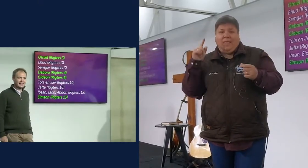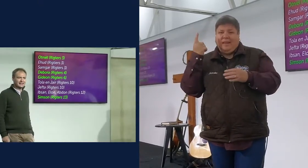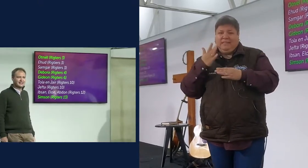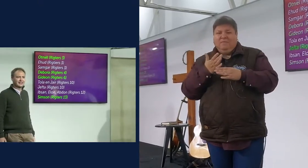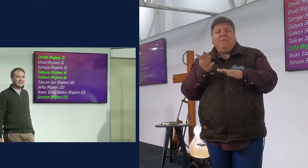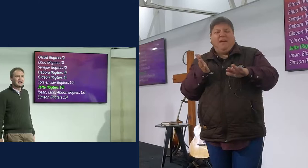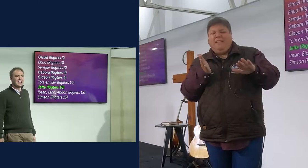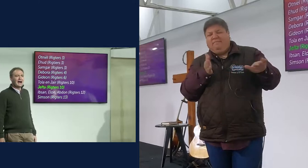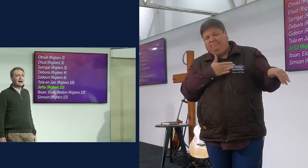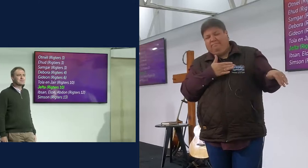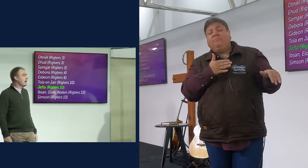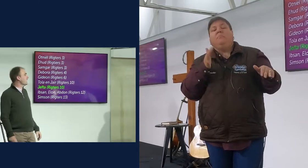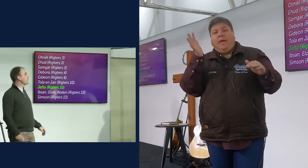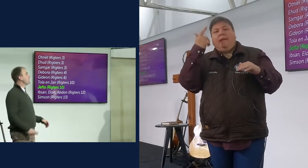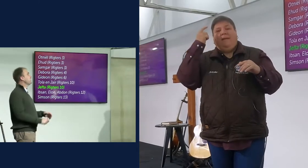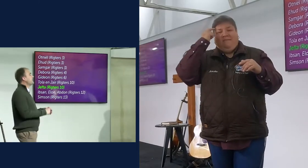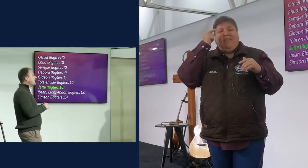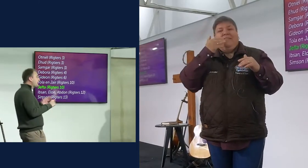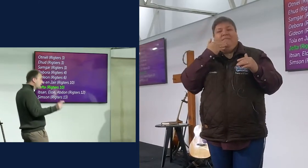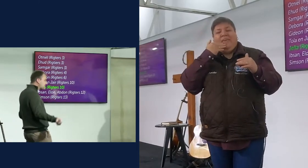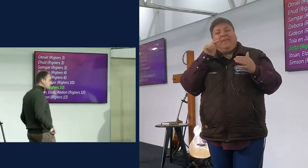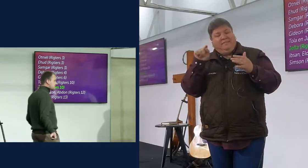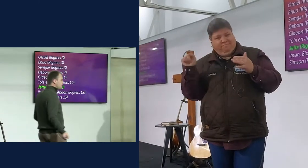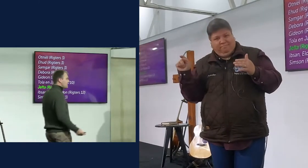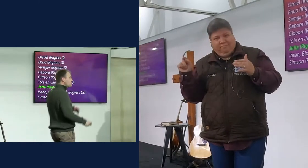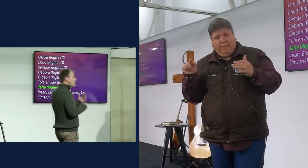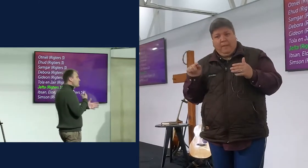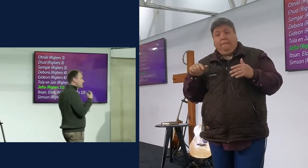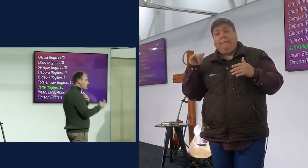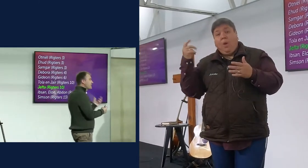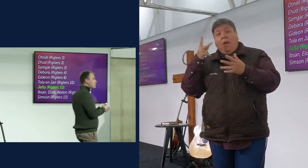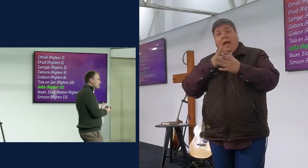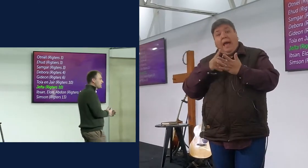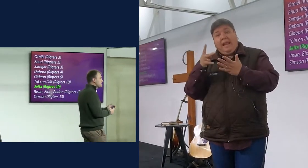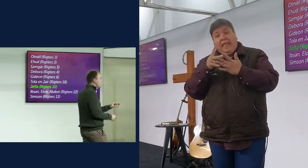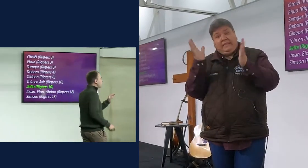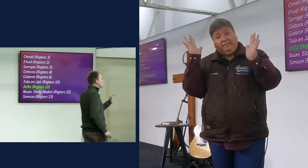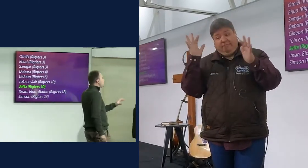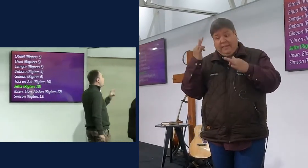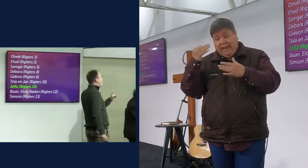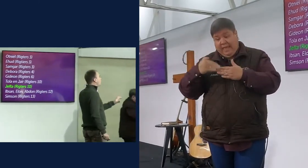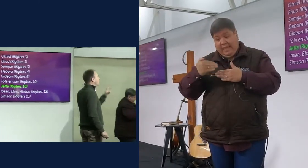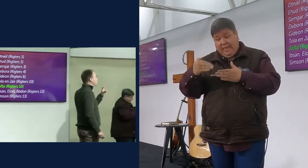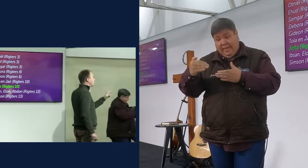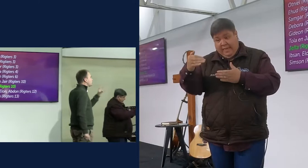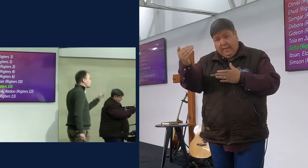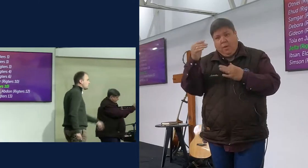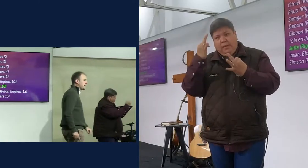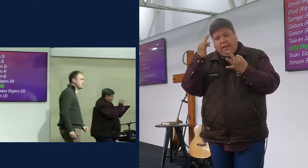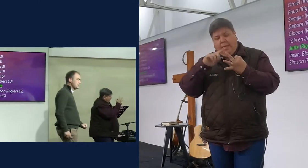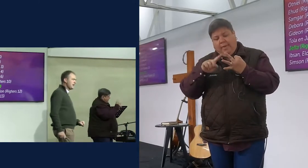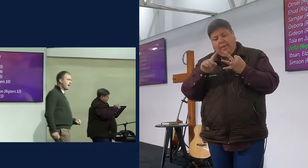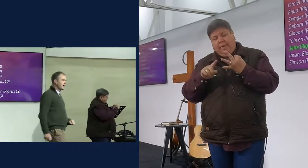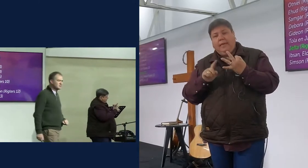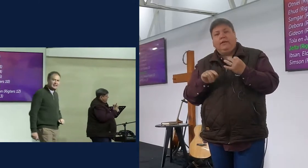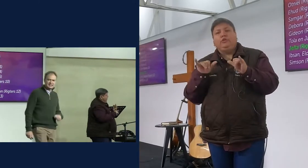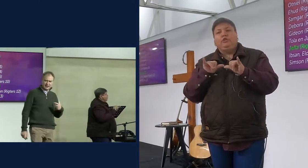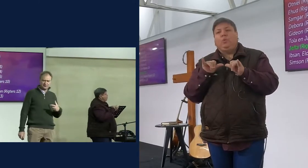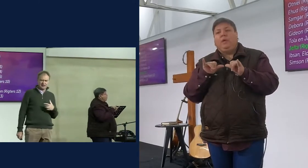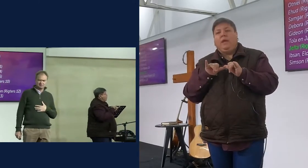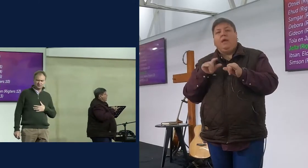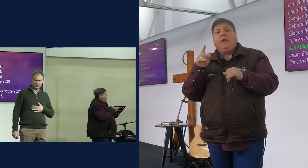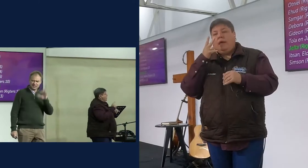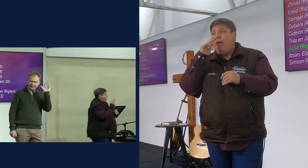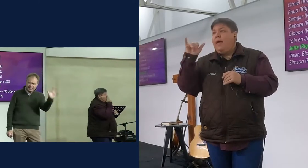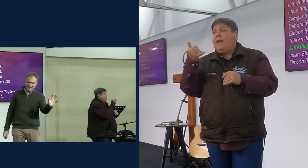nou nie, hy kyk hierna nie, maar vir die reeks, wat ons nou vir drie weke op stil gaan staan op drie ongewone stories, gaan ons kyk na